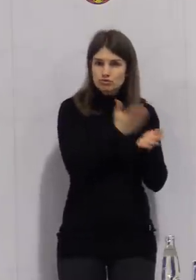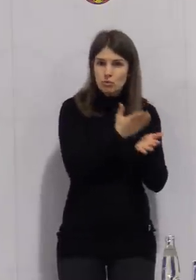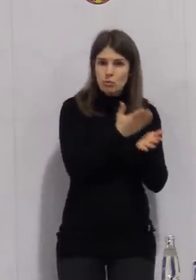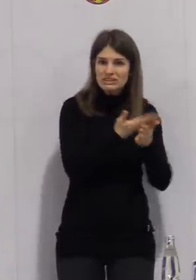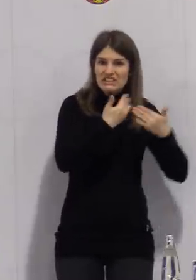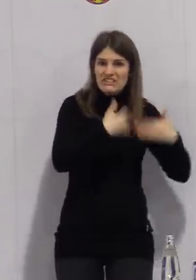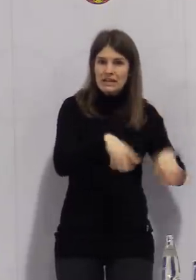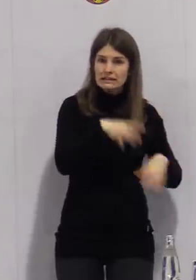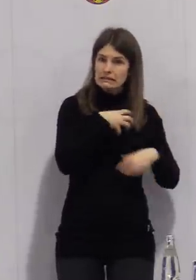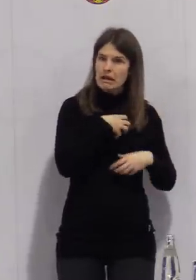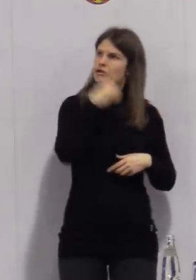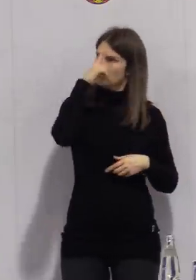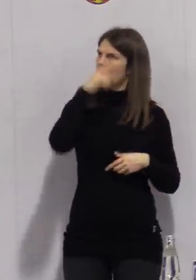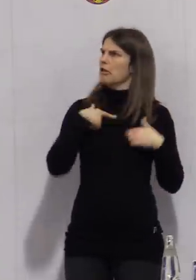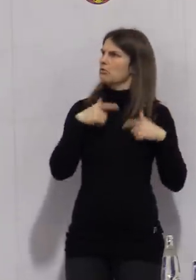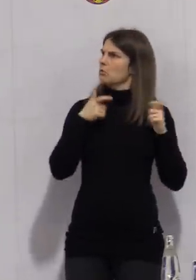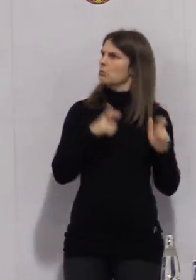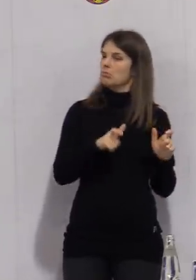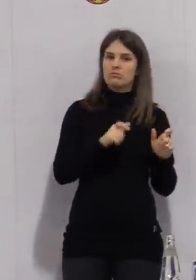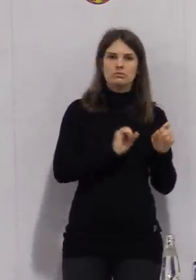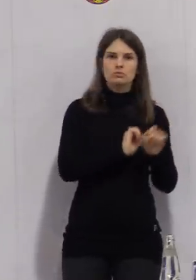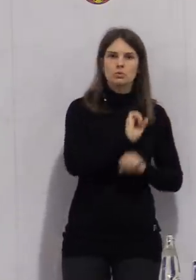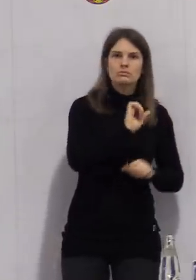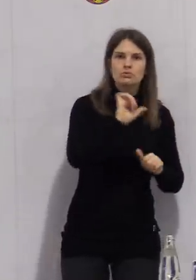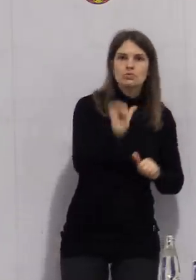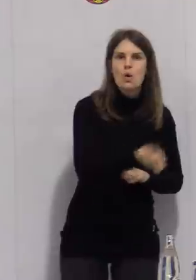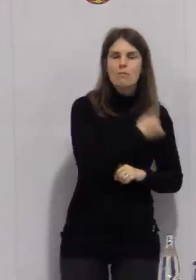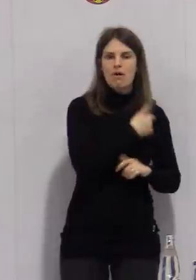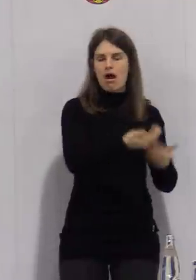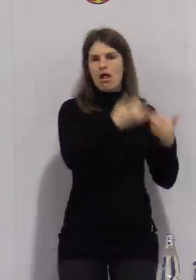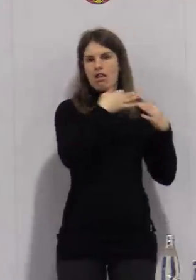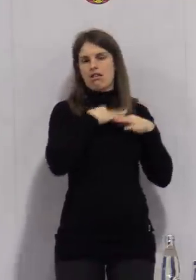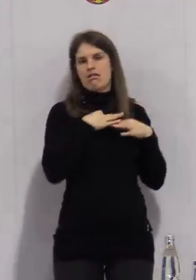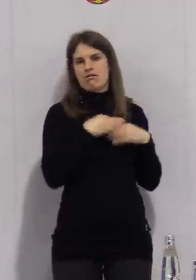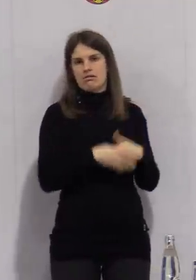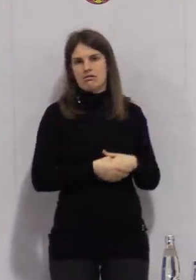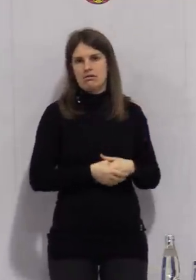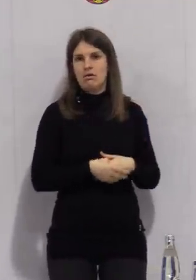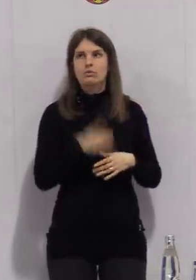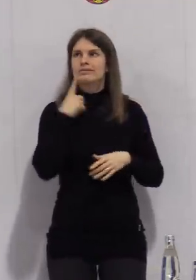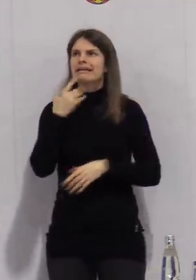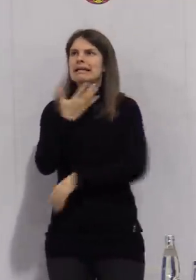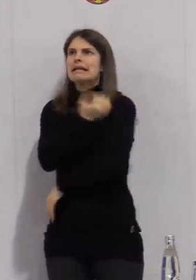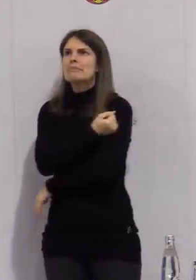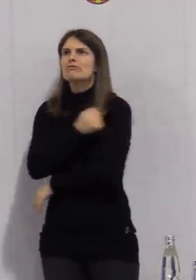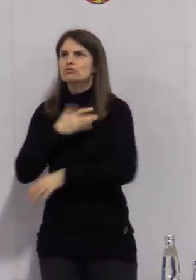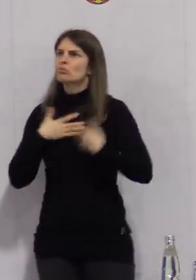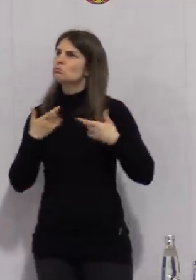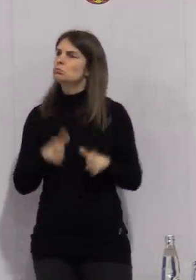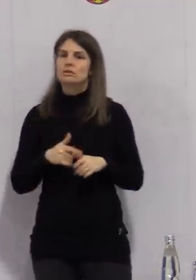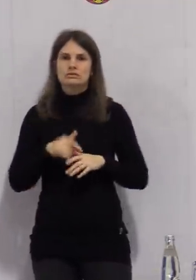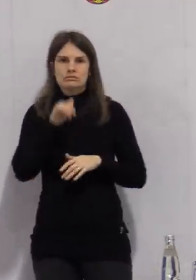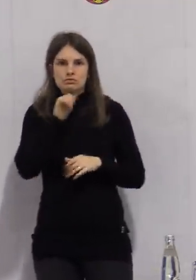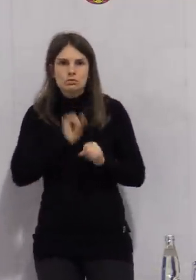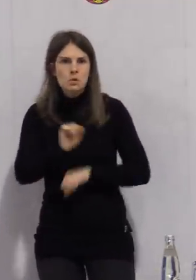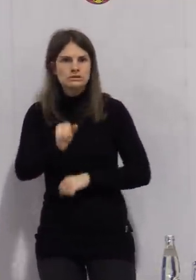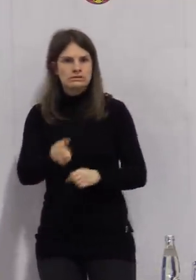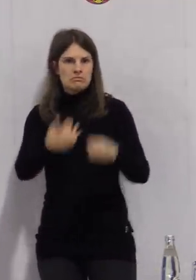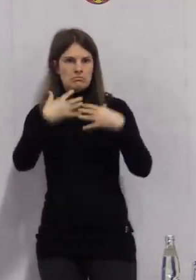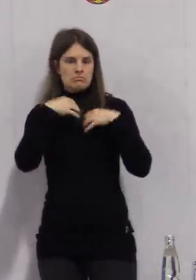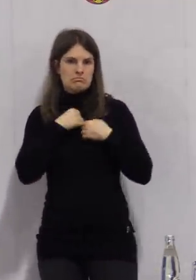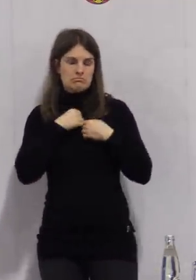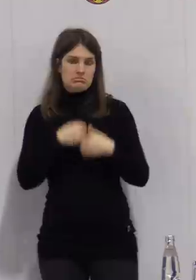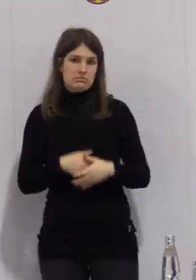oder die durch Impfen vermeintlich geschützt sind, sich trotzdem mit der Mutante anstecken können, weil der Schutz eben